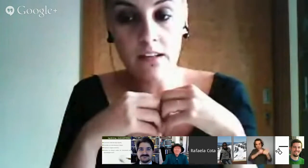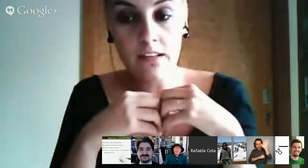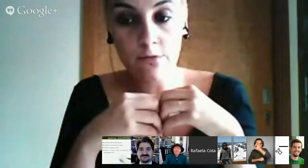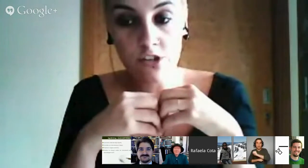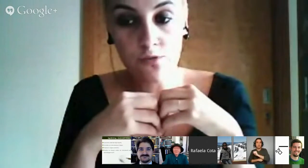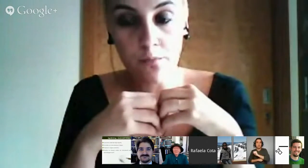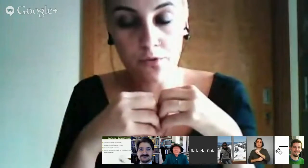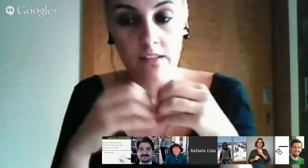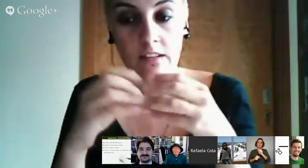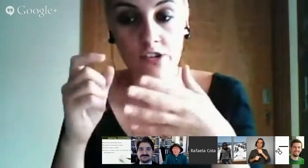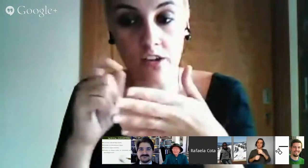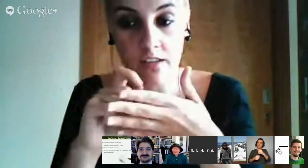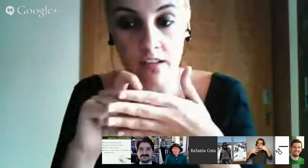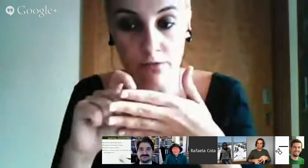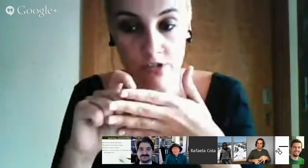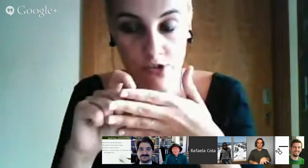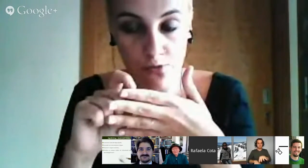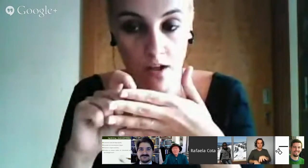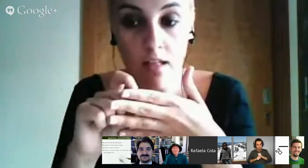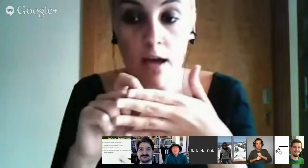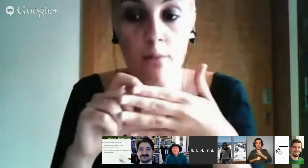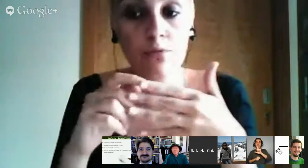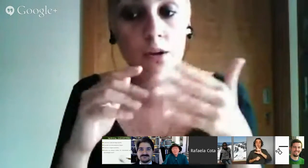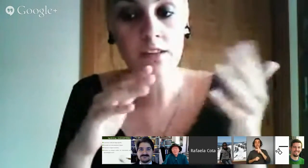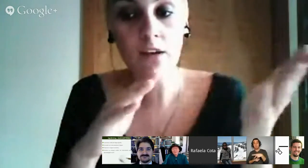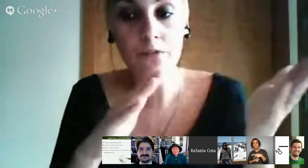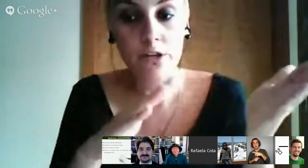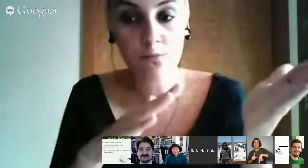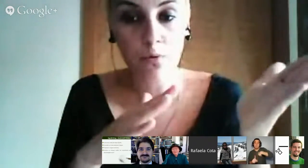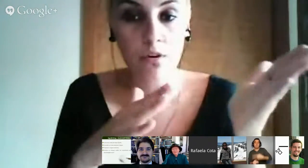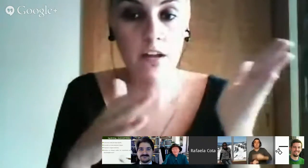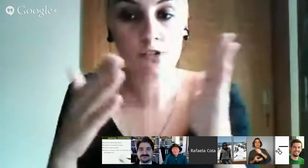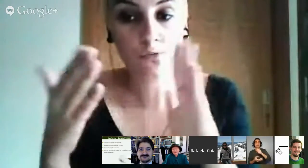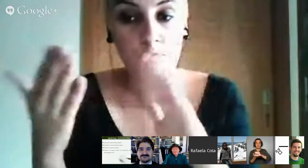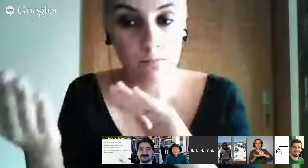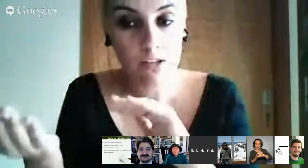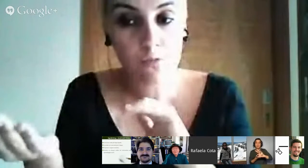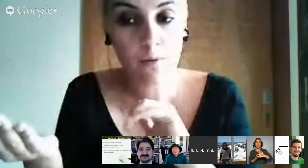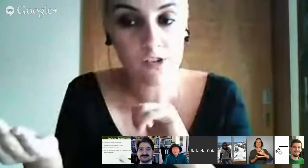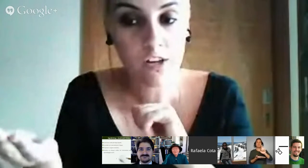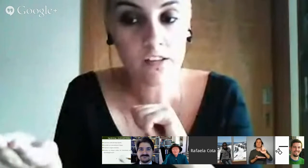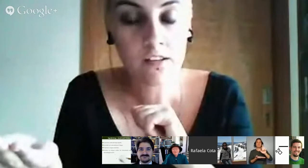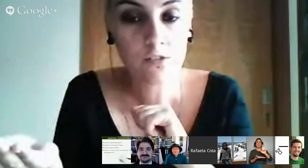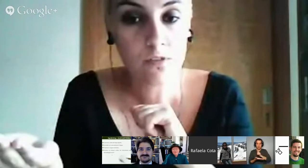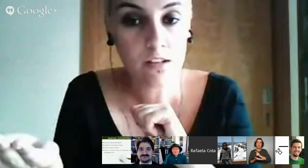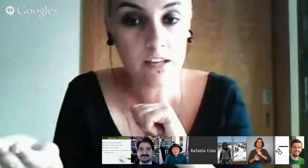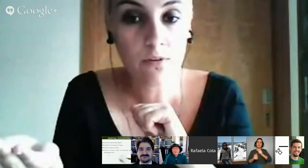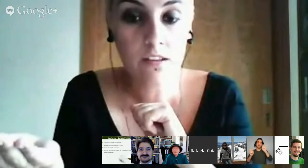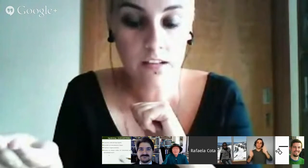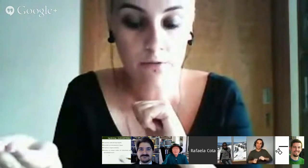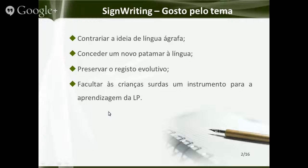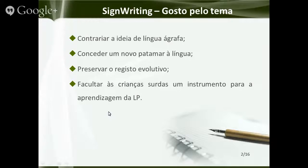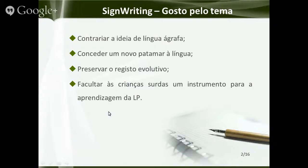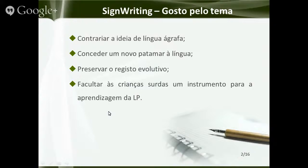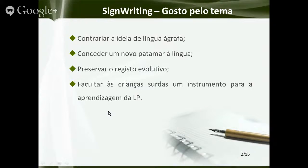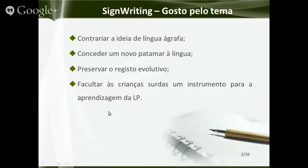a língua gestual portuguesa e a escrita da língua gestual, poderiam, então, transpor esses conhecimentos para a escrita da segunda língua, da língua portuguesa.